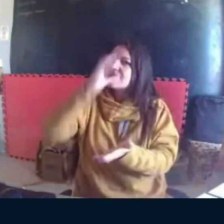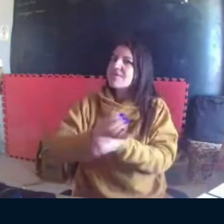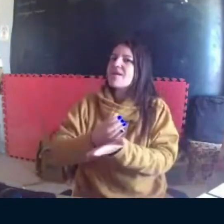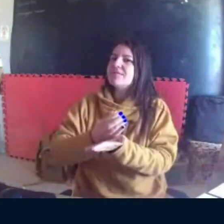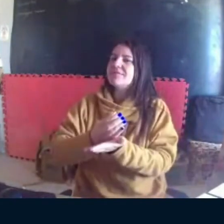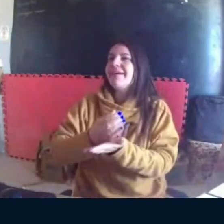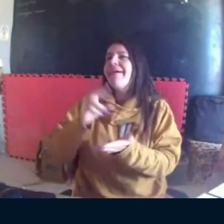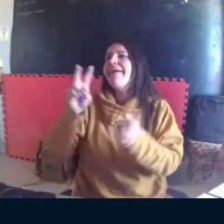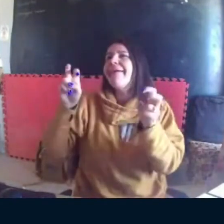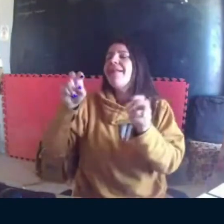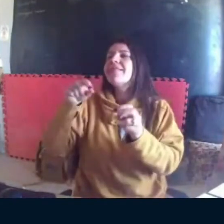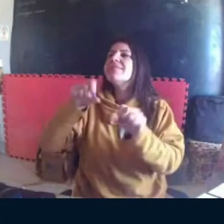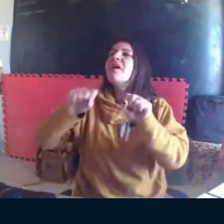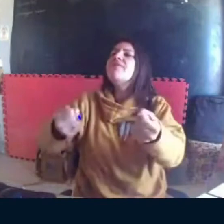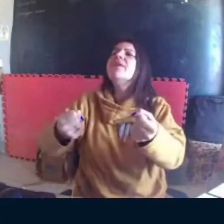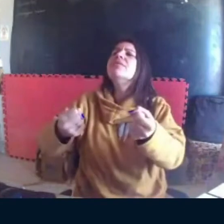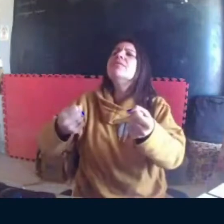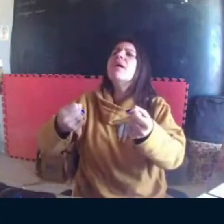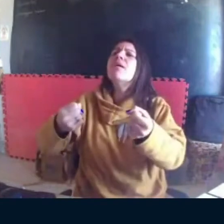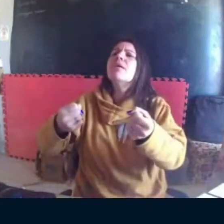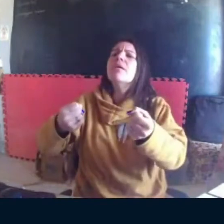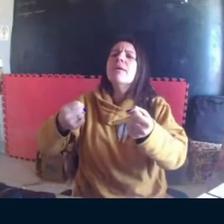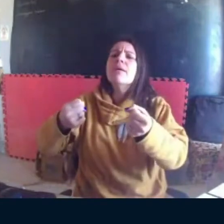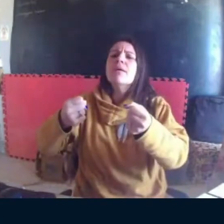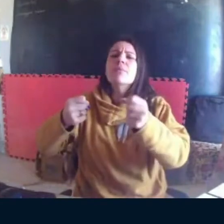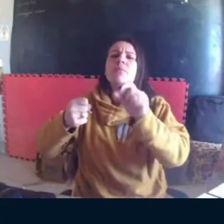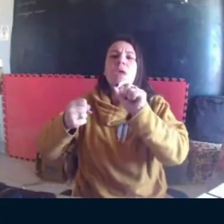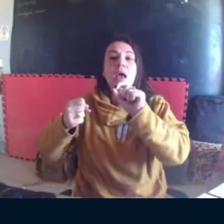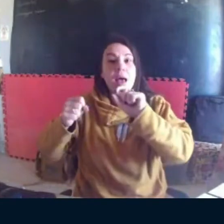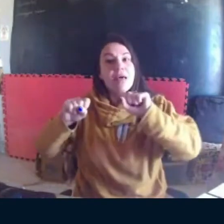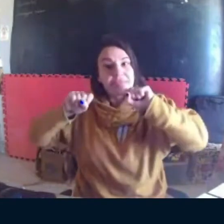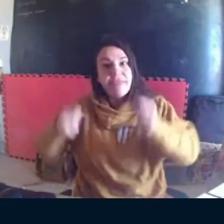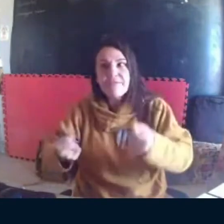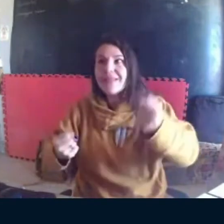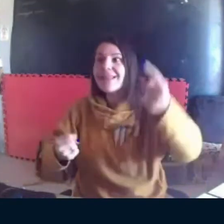e essa defesa de tese ela é